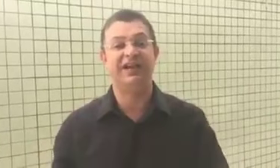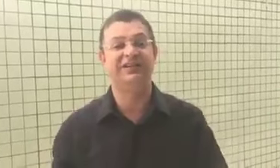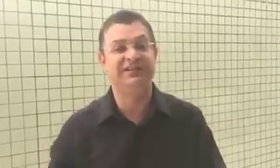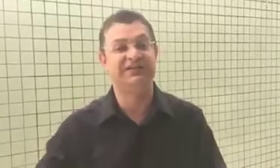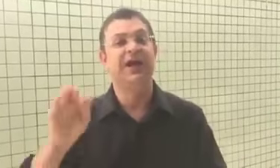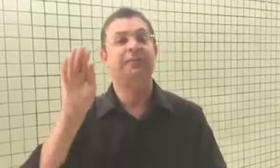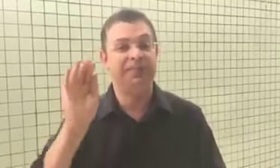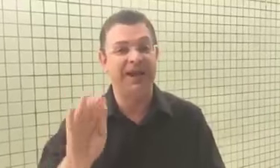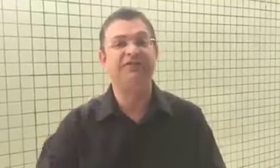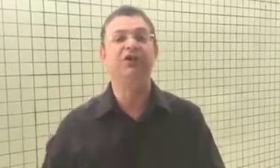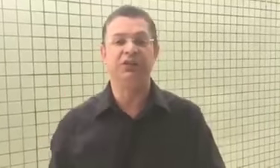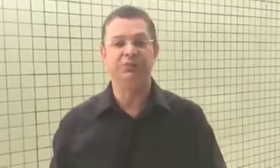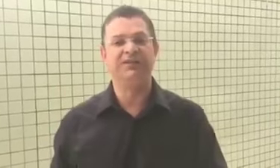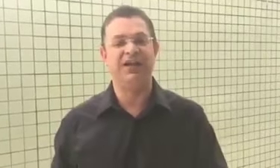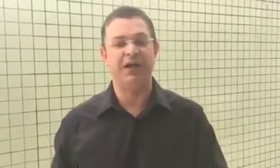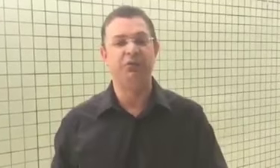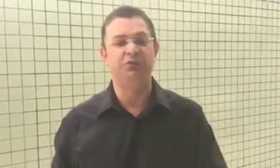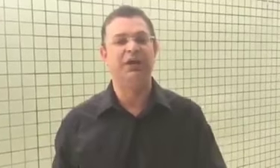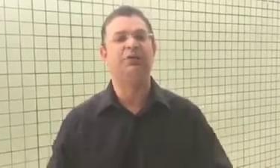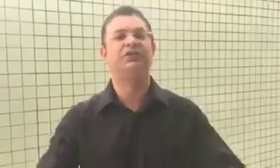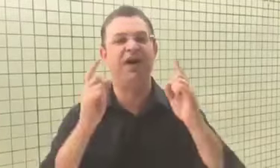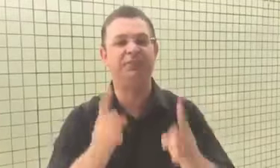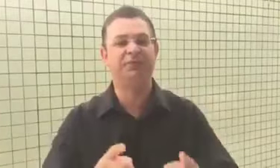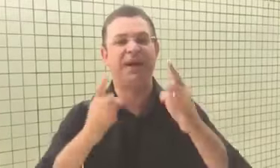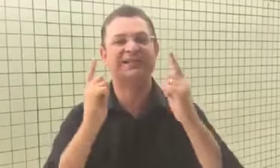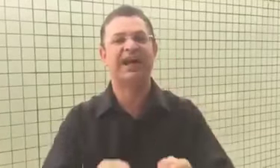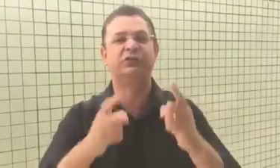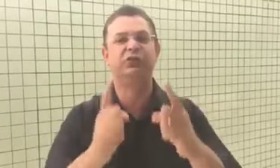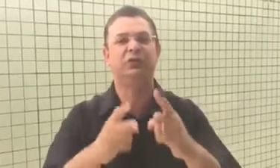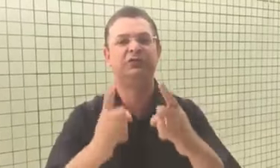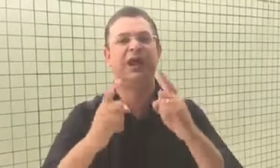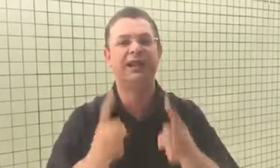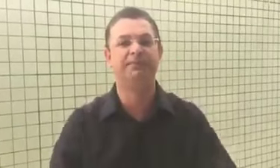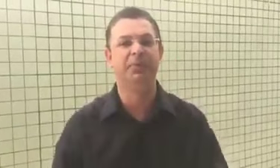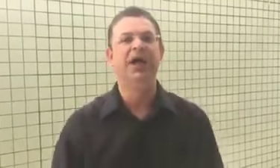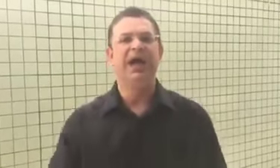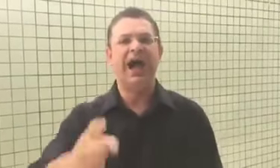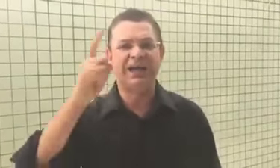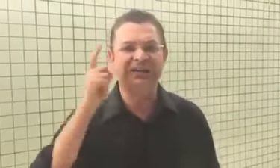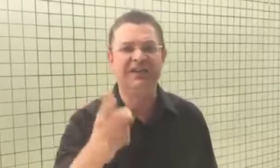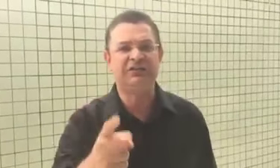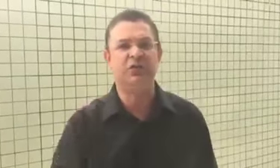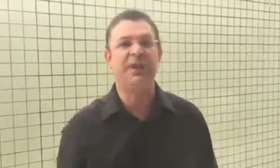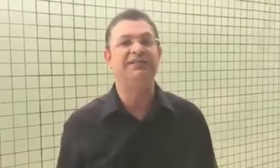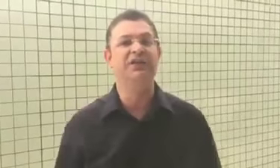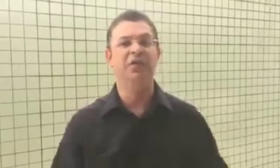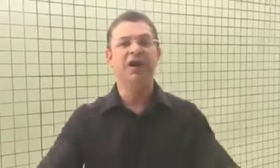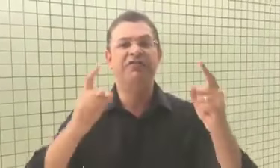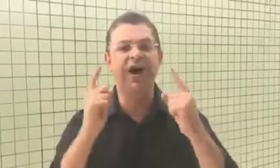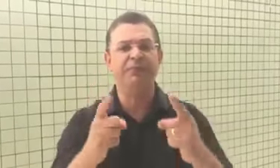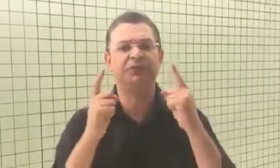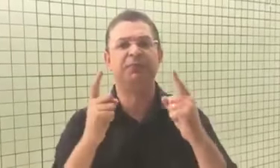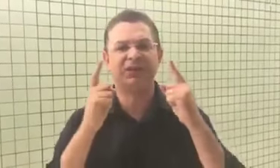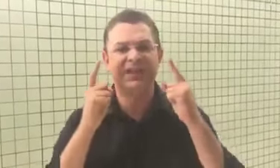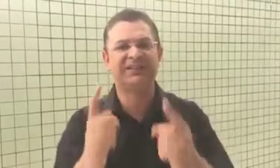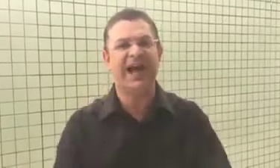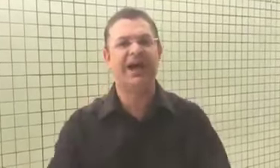artistas pela volta do Ministério da Cultura. Nós vamos passar tudo isso a limpo. Acredite no Brasil, vamos protestar